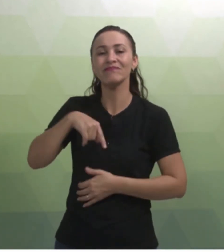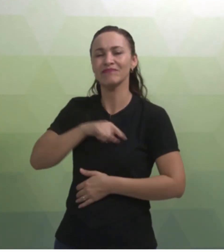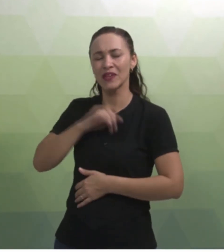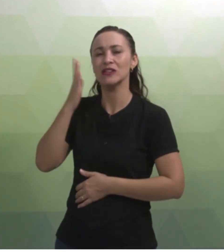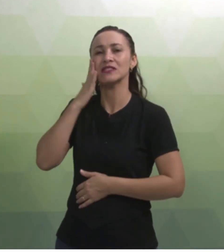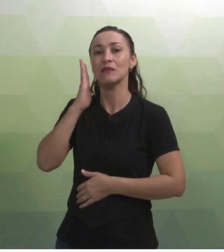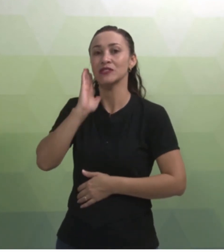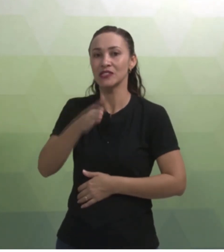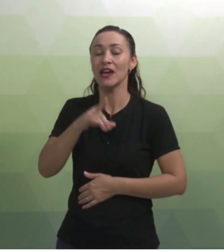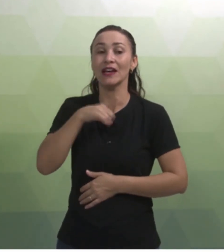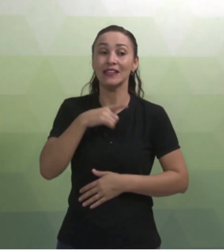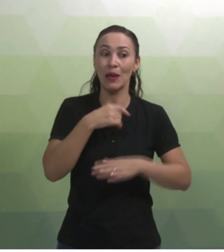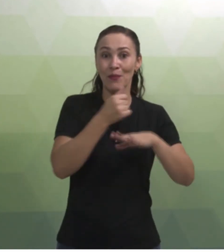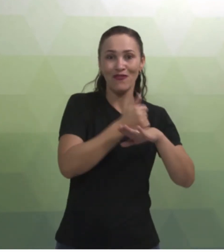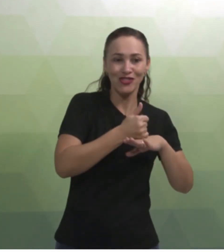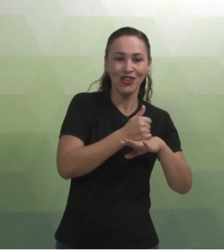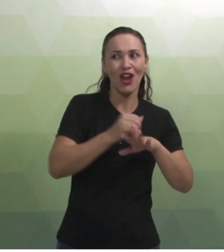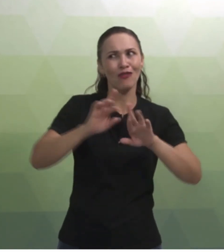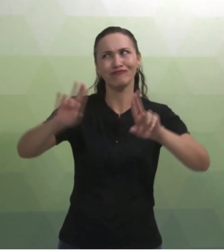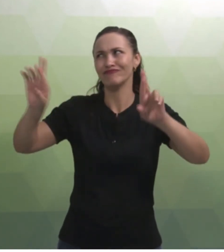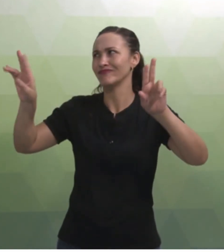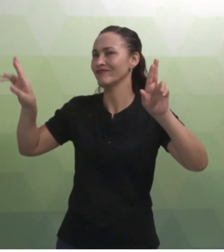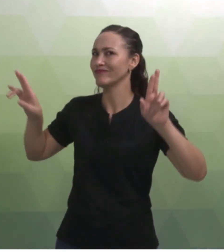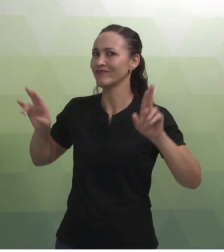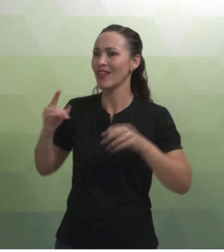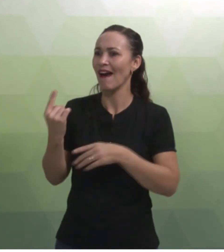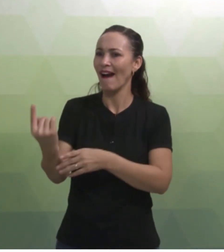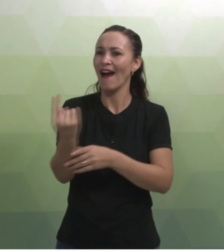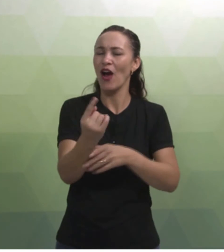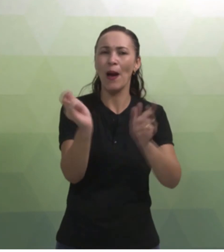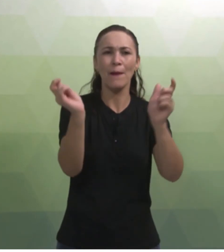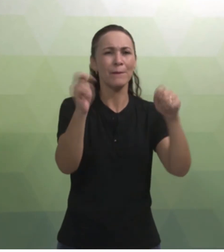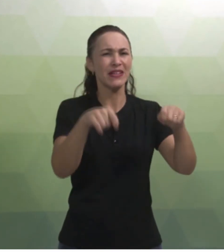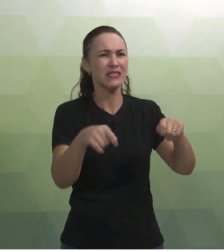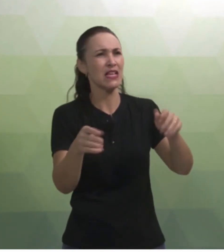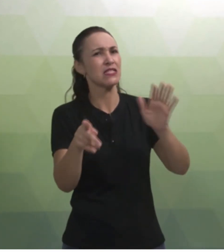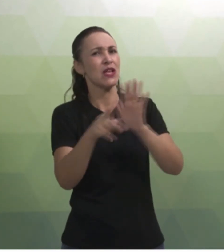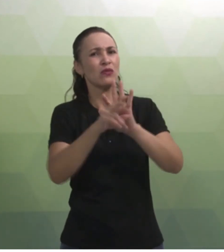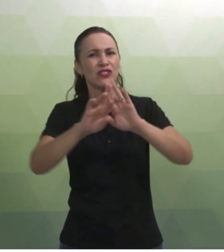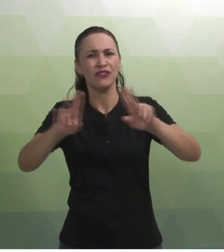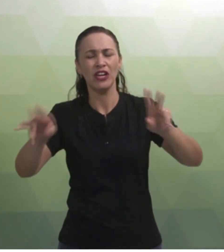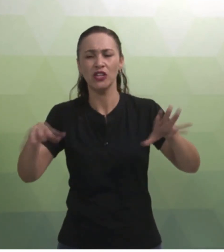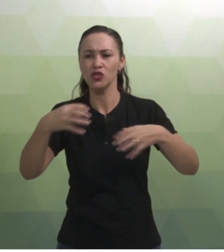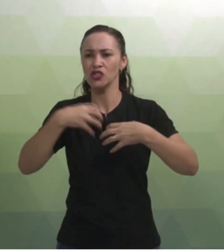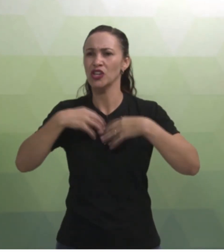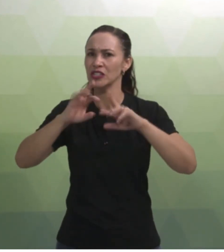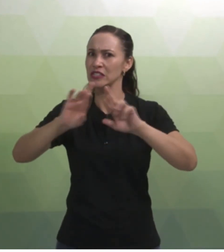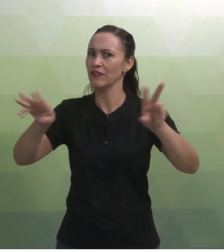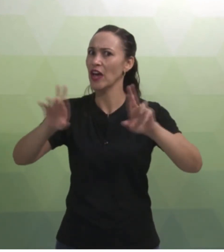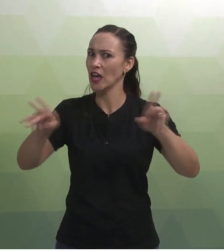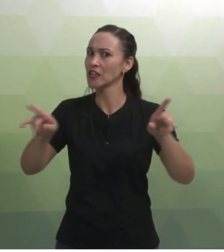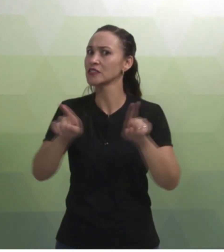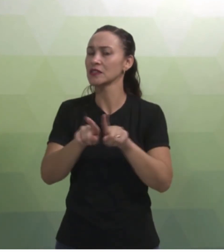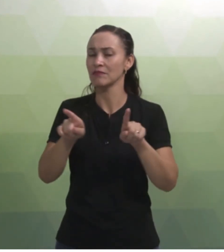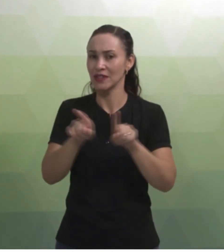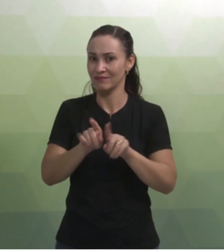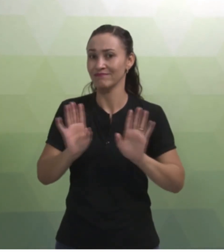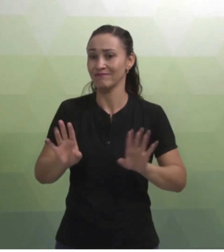porque nós sabemos que temos profissionais e profissionais, cada um com uma capacitação, cada um de uma forma, cada um